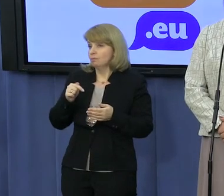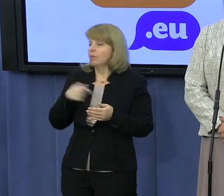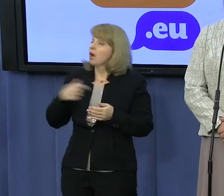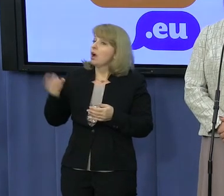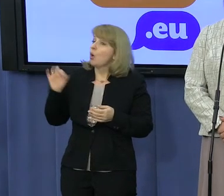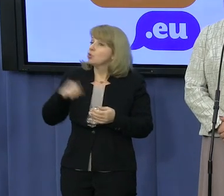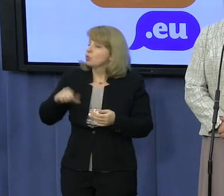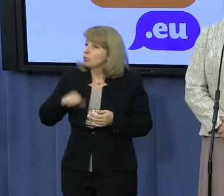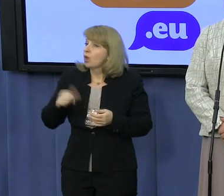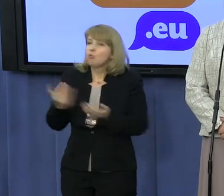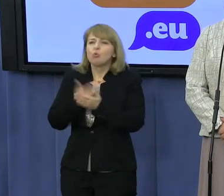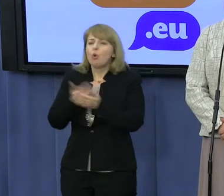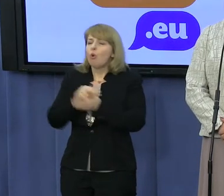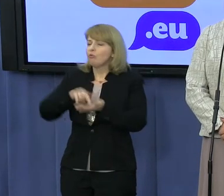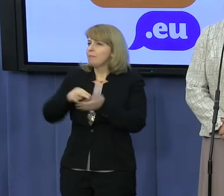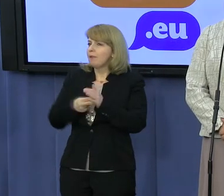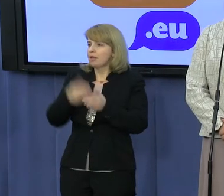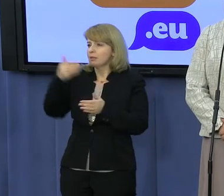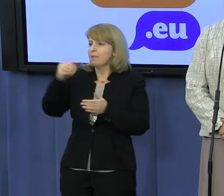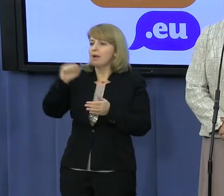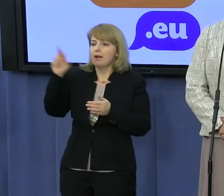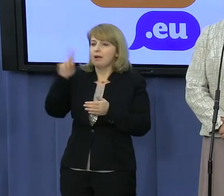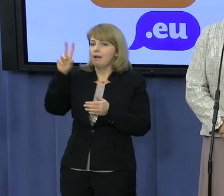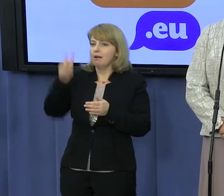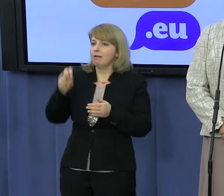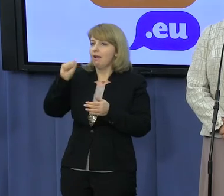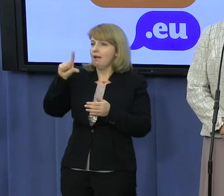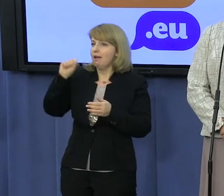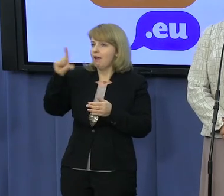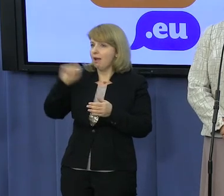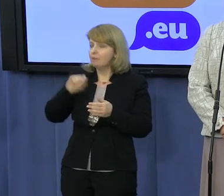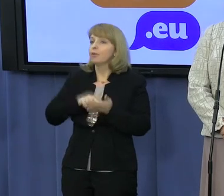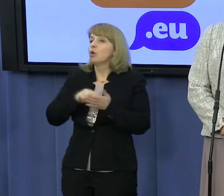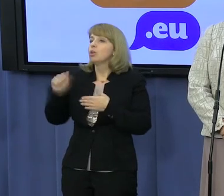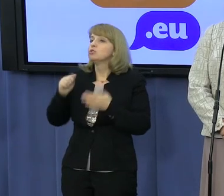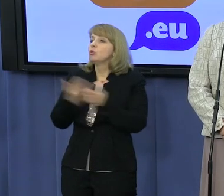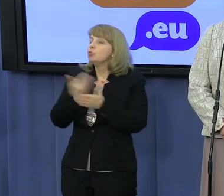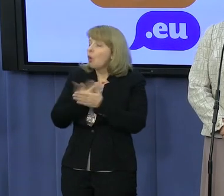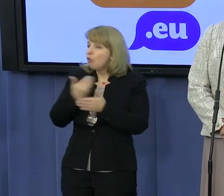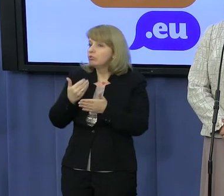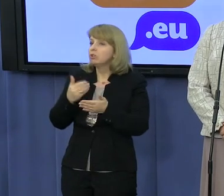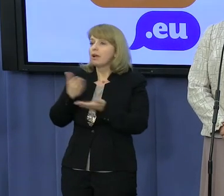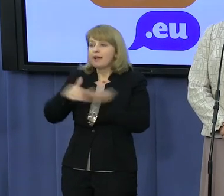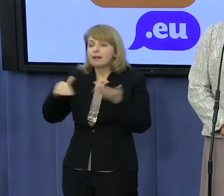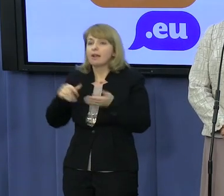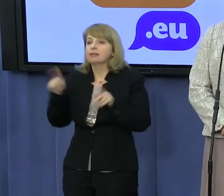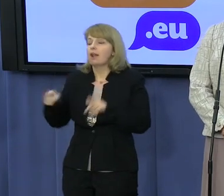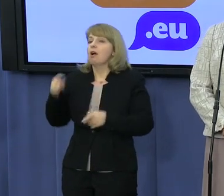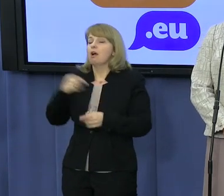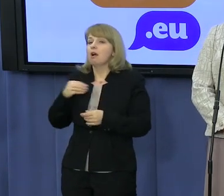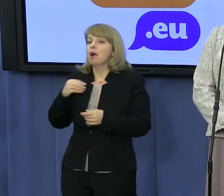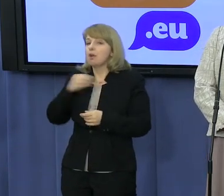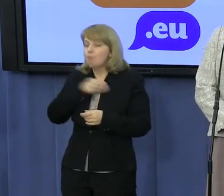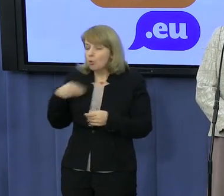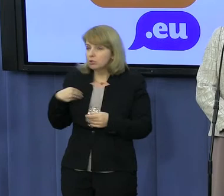planu marszala dla tej Europy, do której zaliczam też Ukrainę, czyli dla Ukrainy, Polski, Litwy, Łotwy